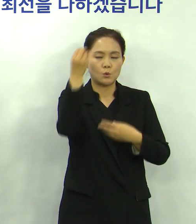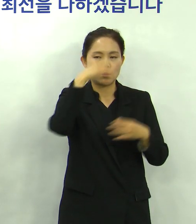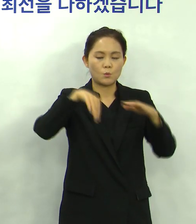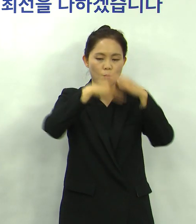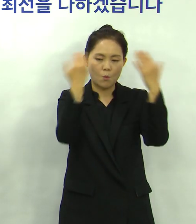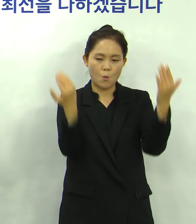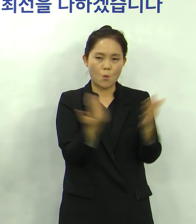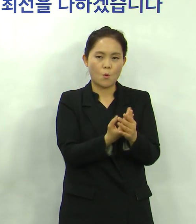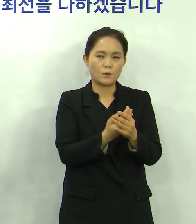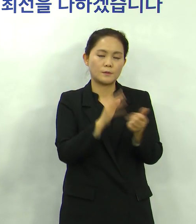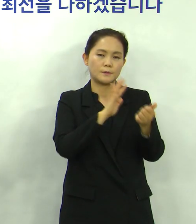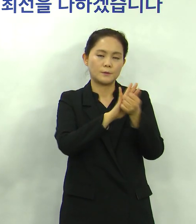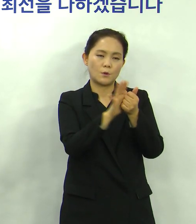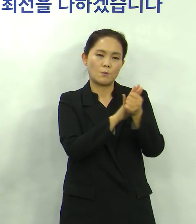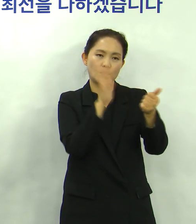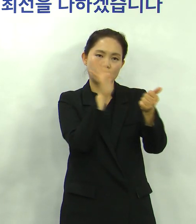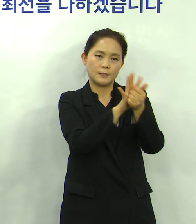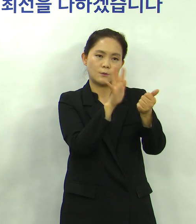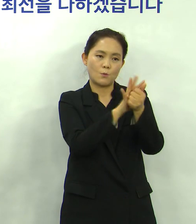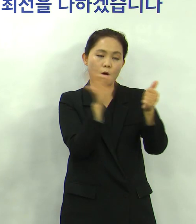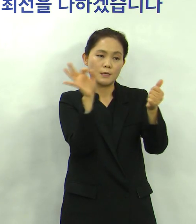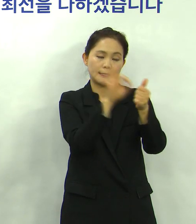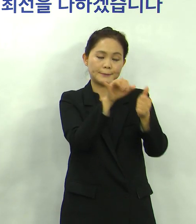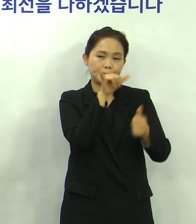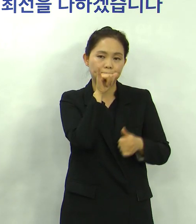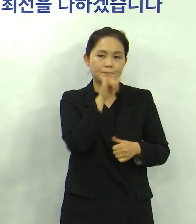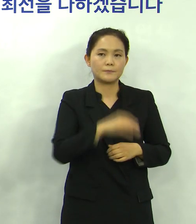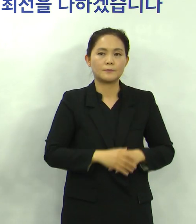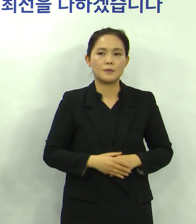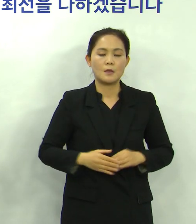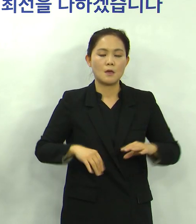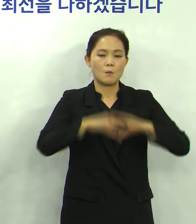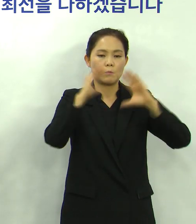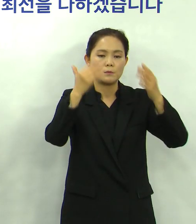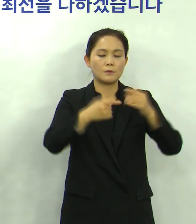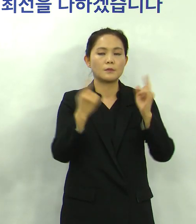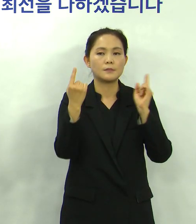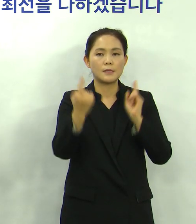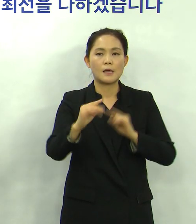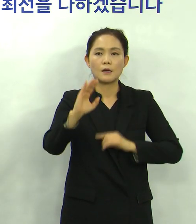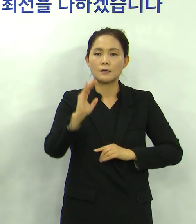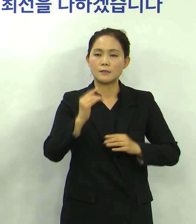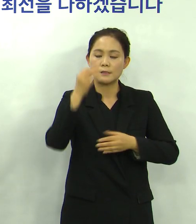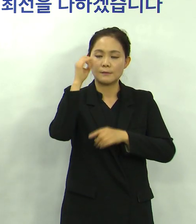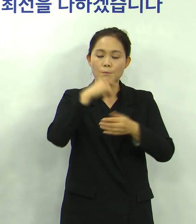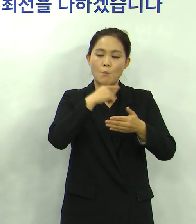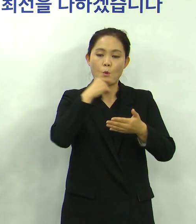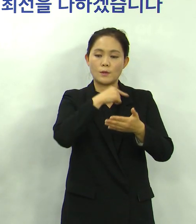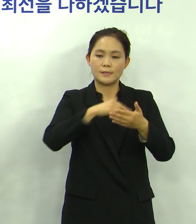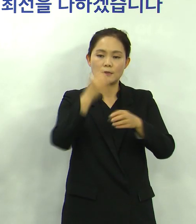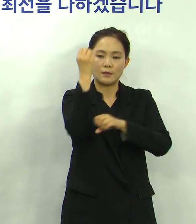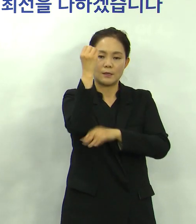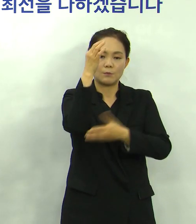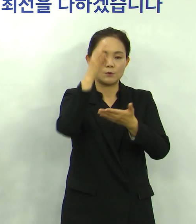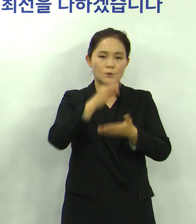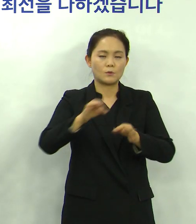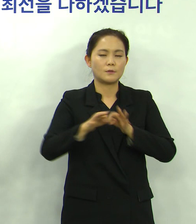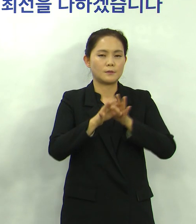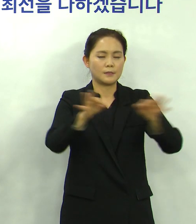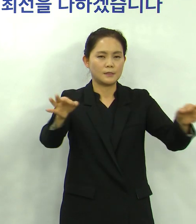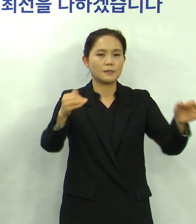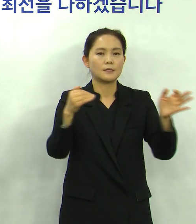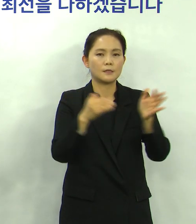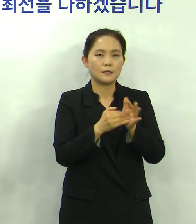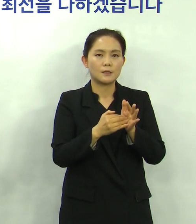전원에게 지원하는 돌봄지원금과 전시민을 대상으로 하는 재난기본소득을 서둘러 지급해